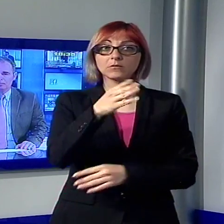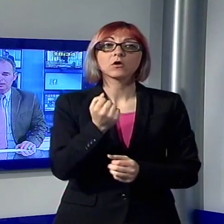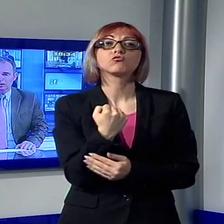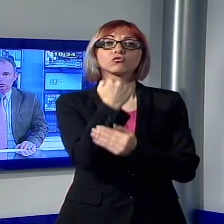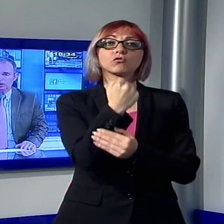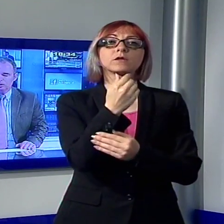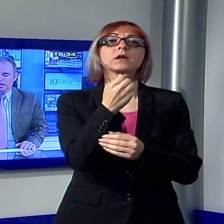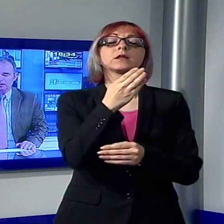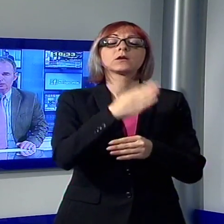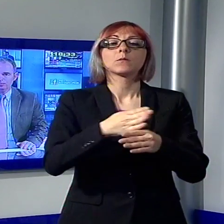Partito Democratico.